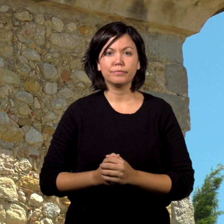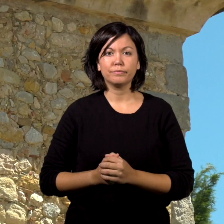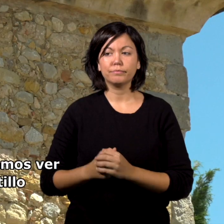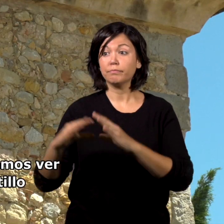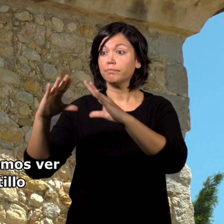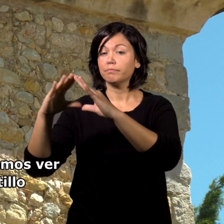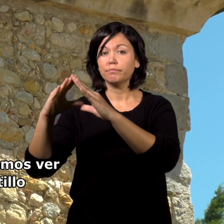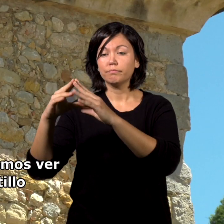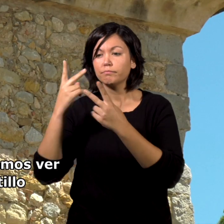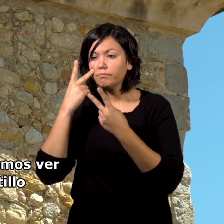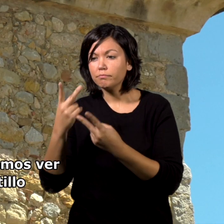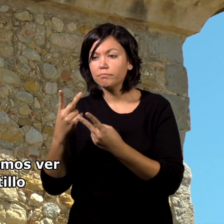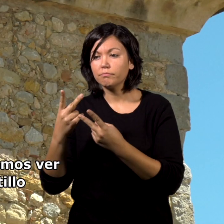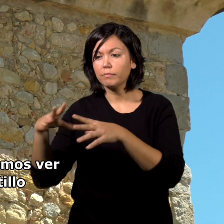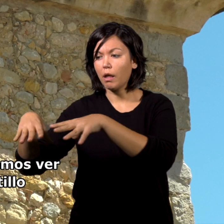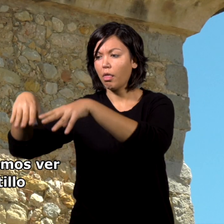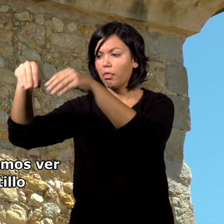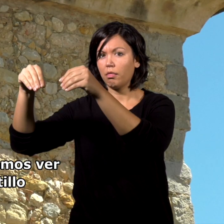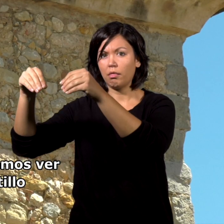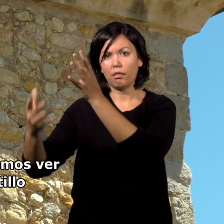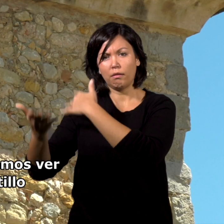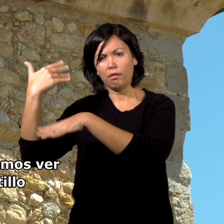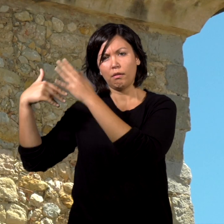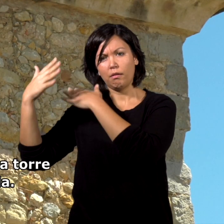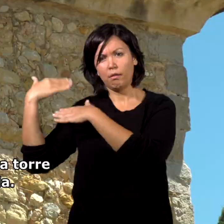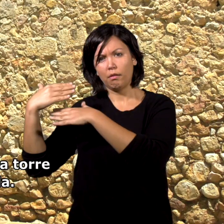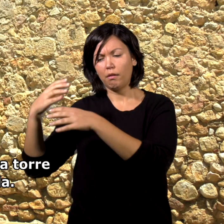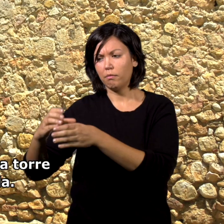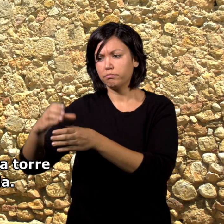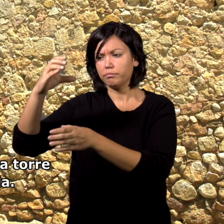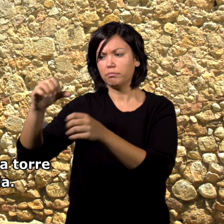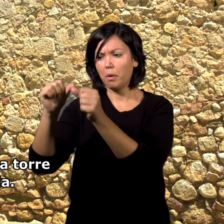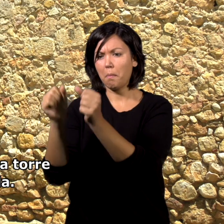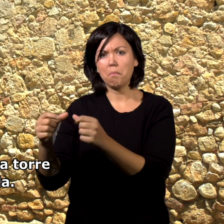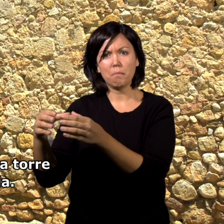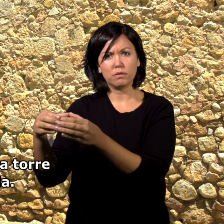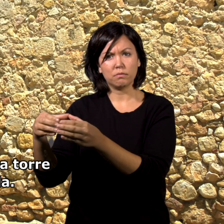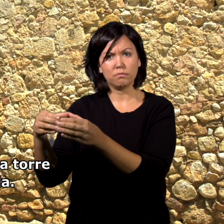Junto a la Iglesia podemos ver los restos del castillo y los vestigios de una torre de base cuadrada.